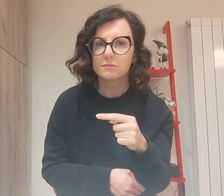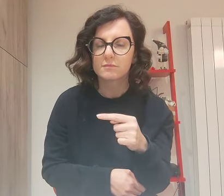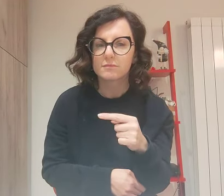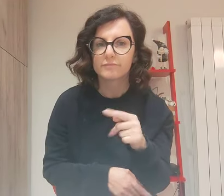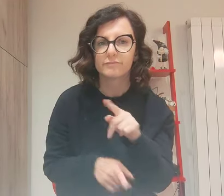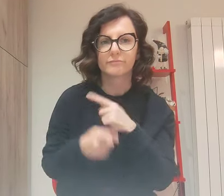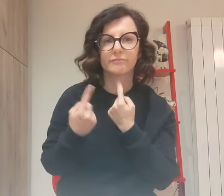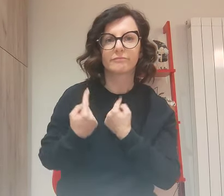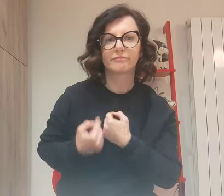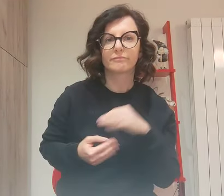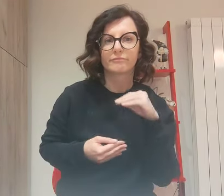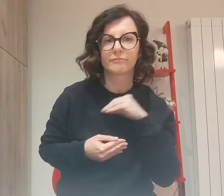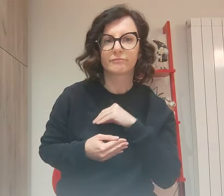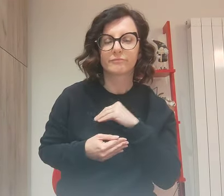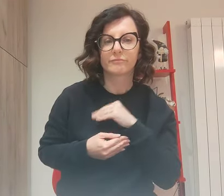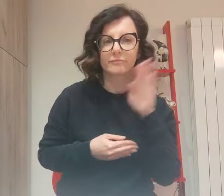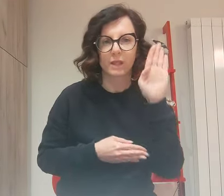adulterio con lei nel proprio cuore